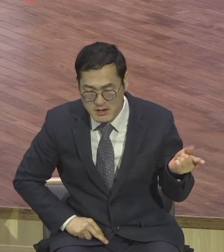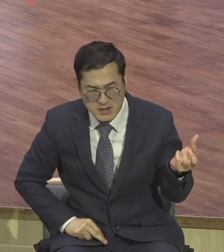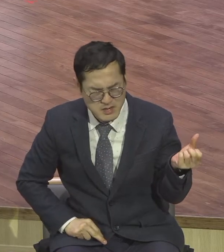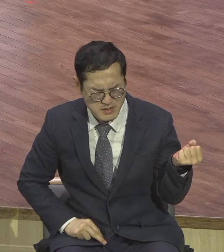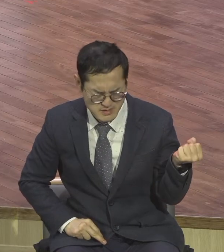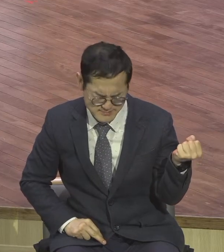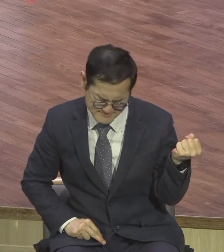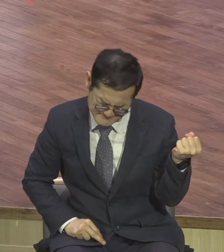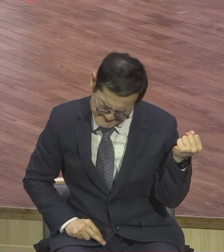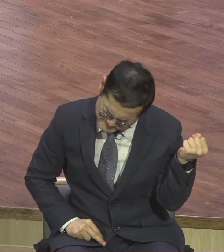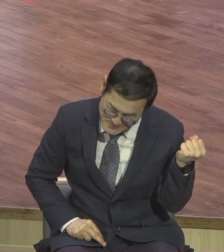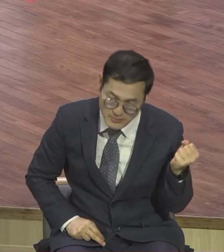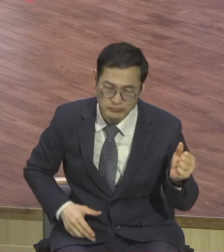죽이고 싶지 않겠어요